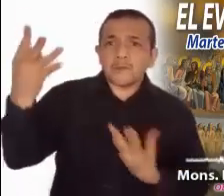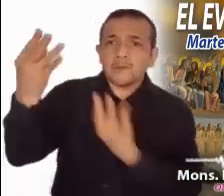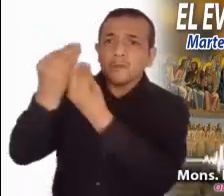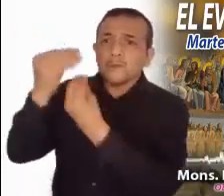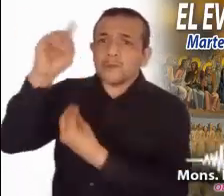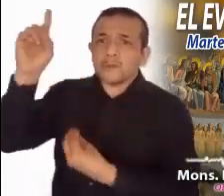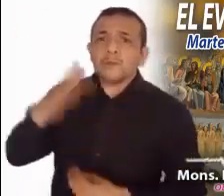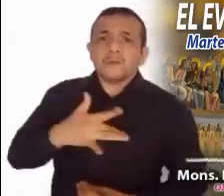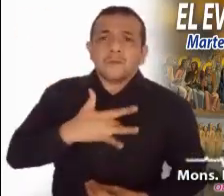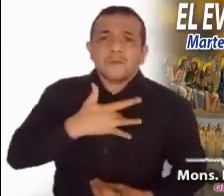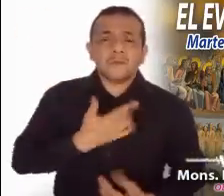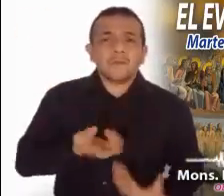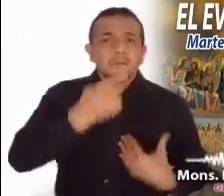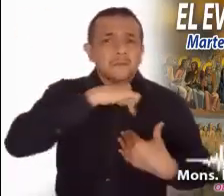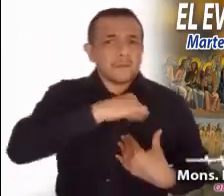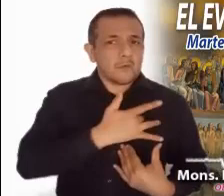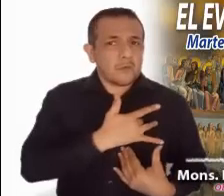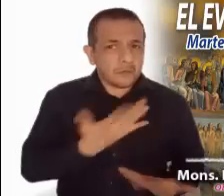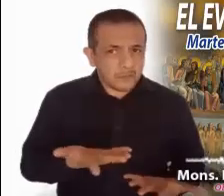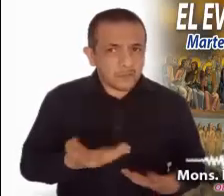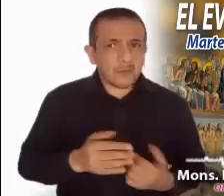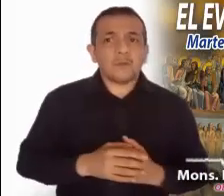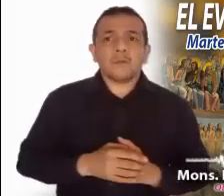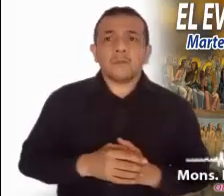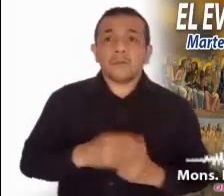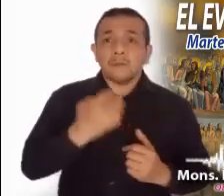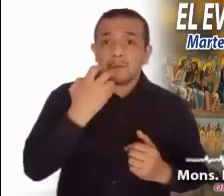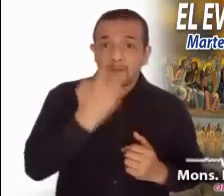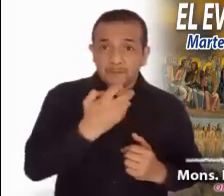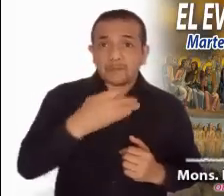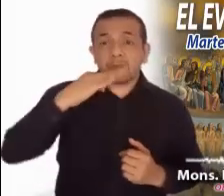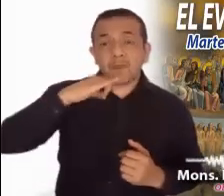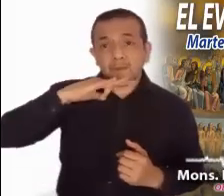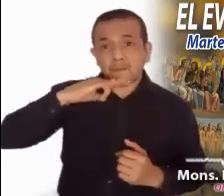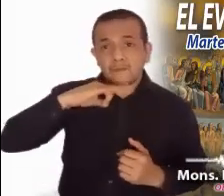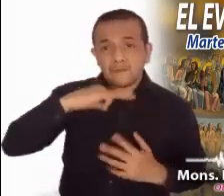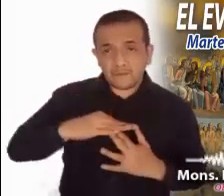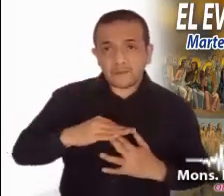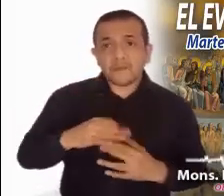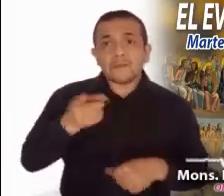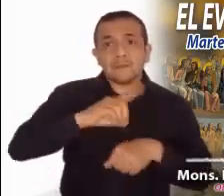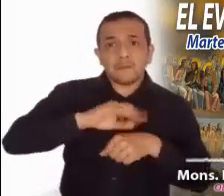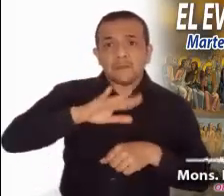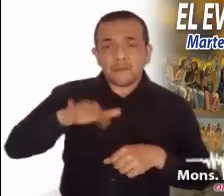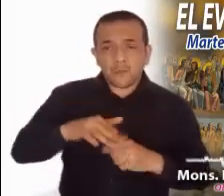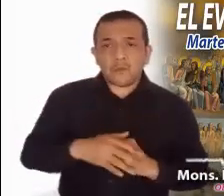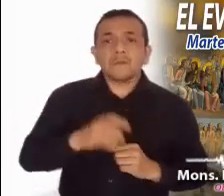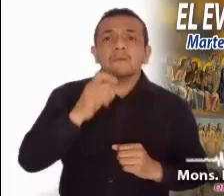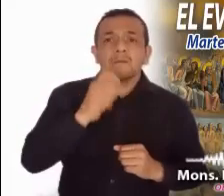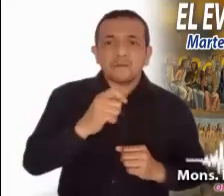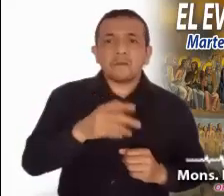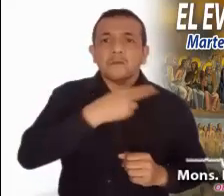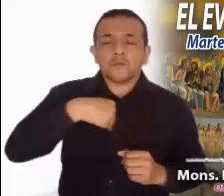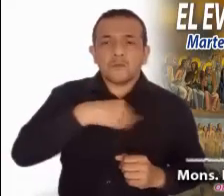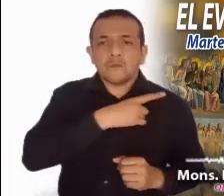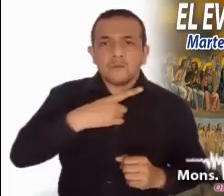en lo profundo de nuestro corazón. Si bien básicamente esta conmemoración de los fines difuntos es retomar la